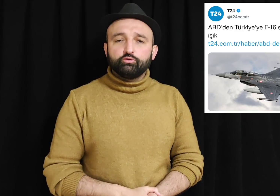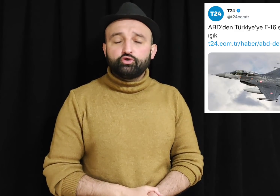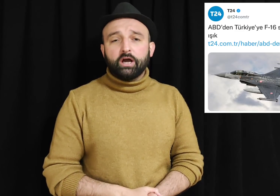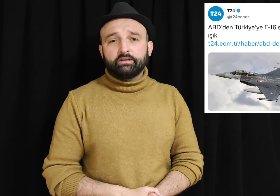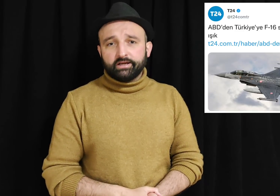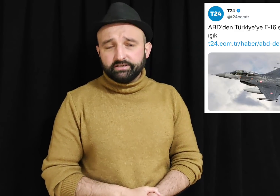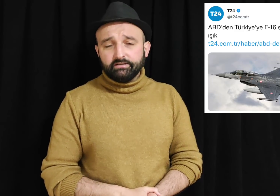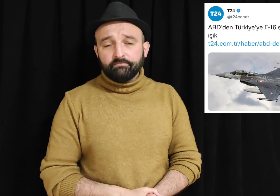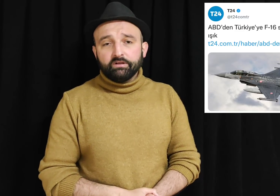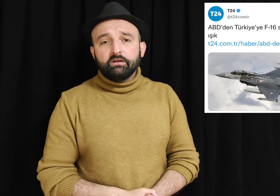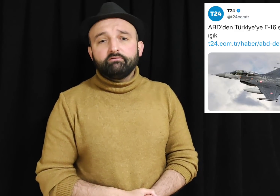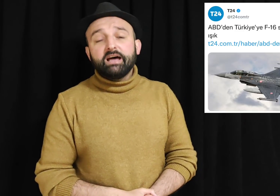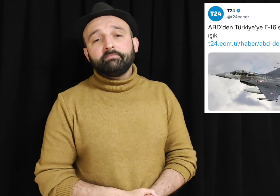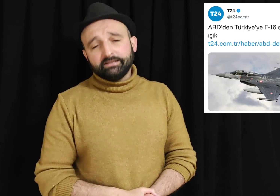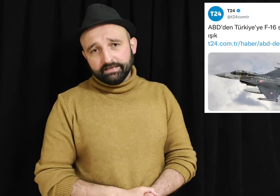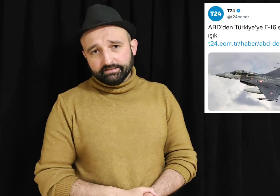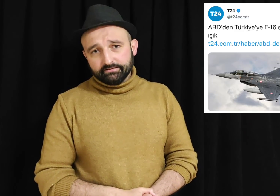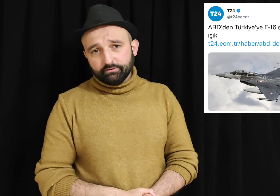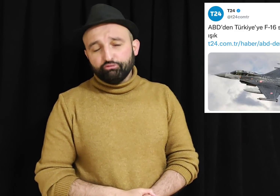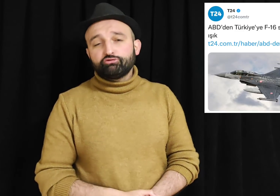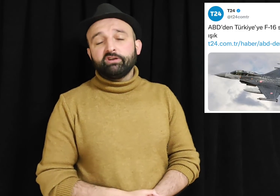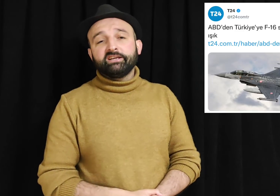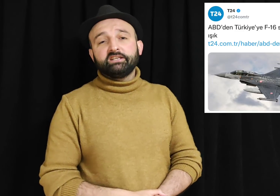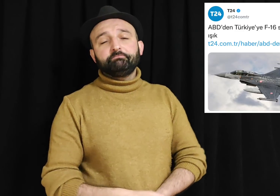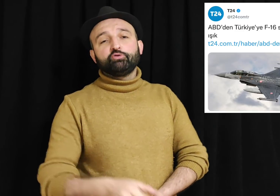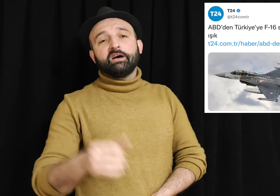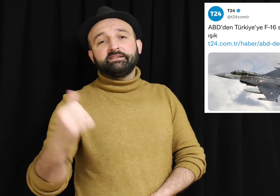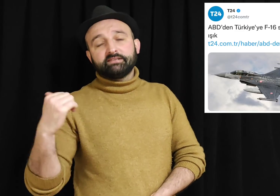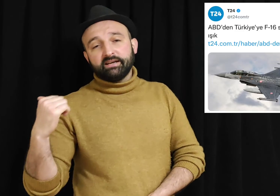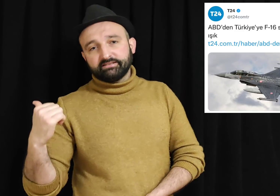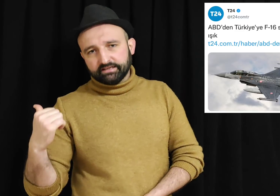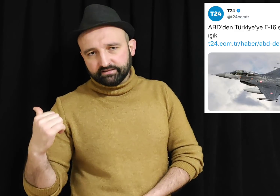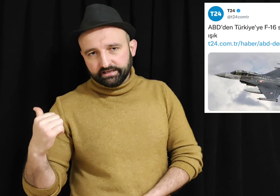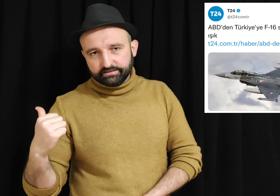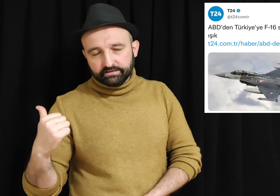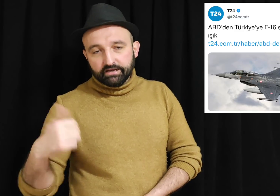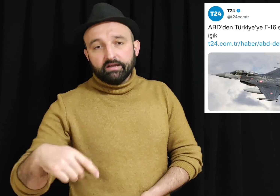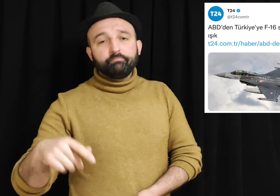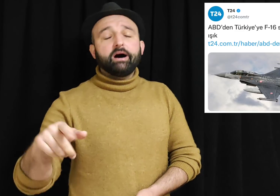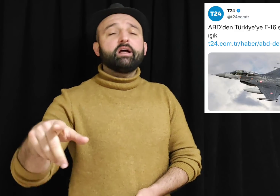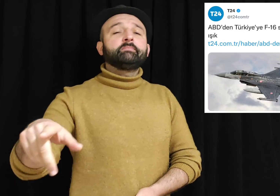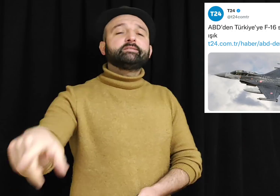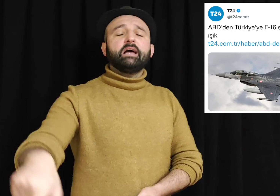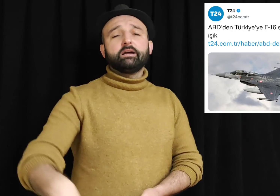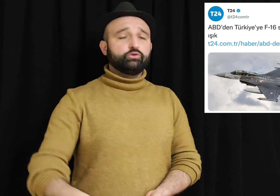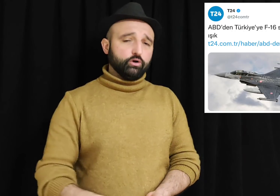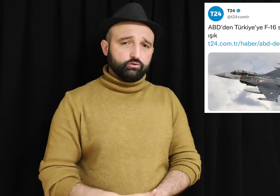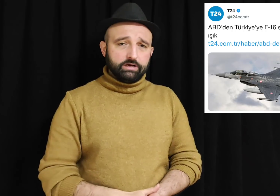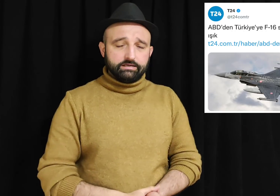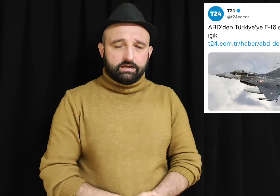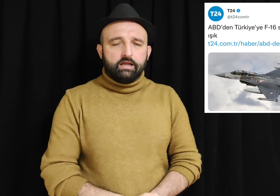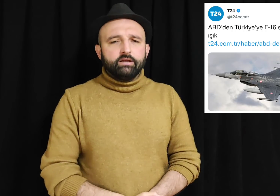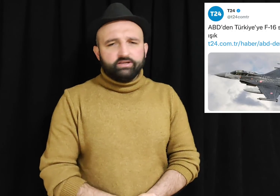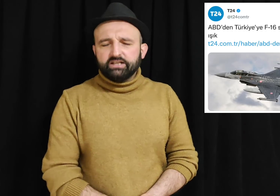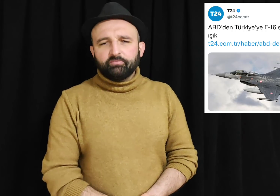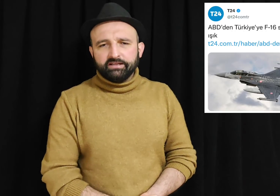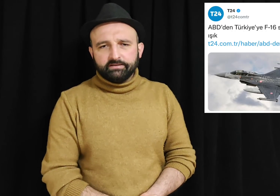uçakları vermediler. Üstüne gidip Yunanistan'a sattılar. Paramıza çöktüler. Yetmedi.